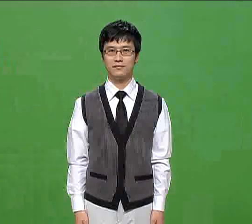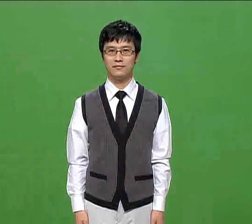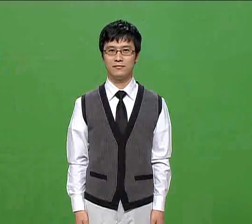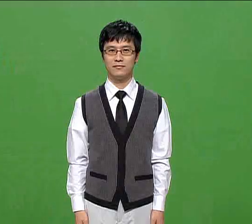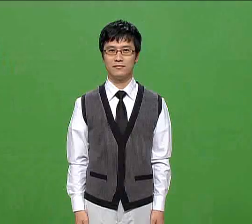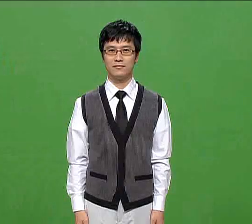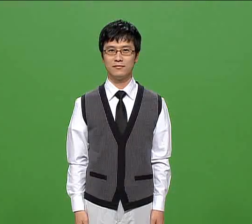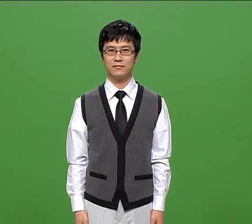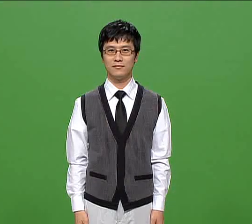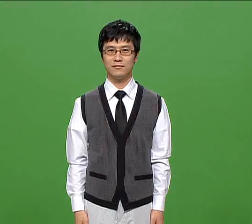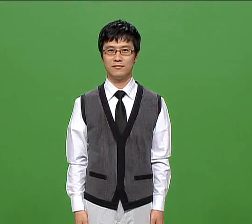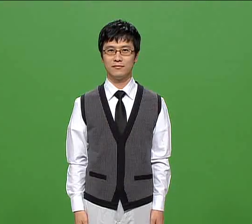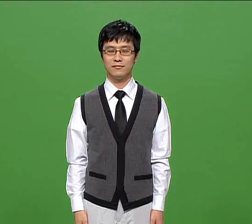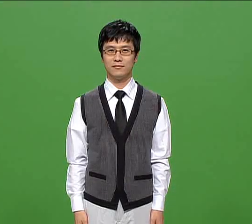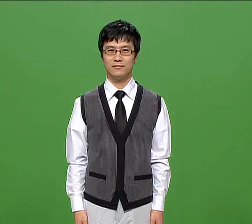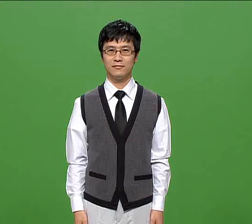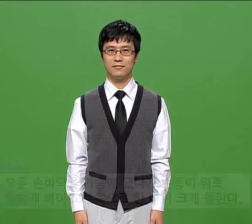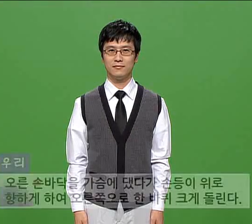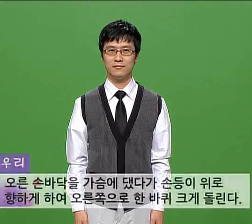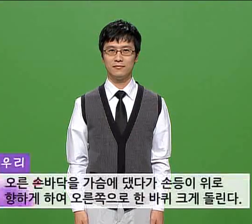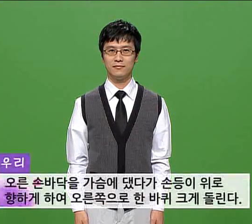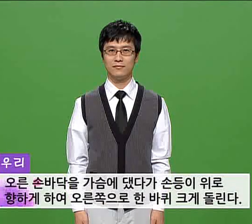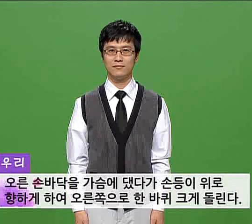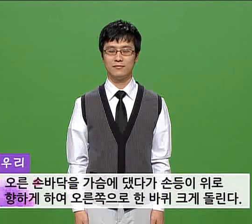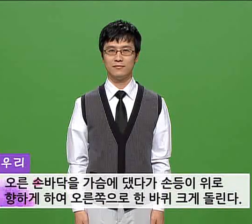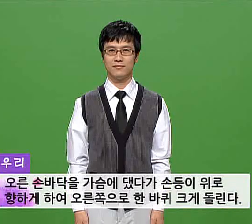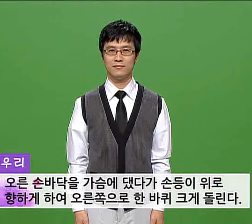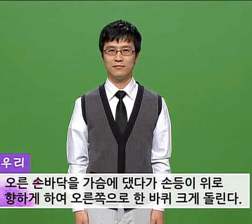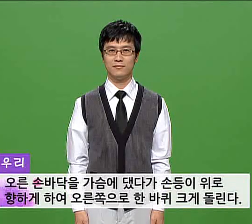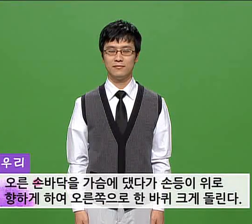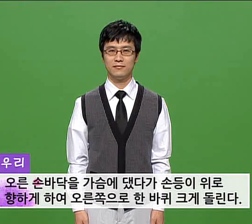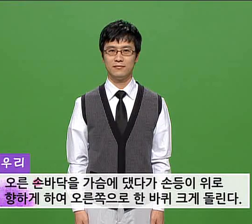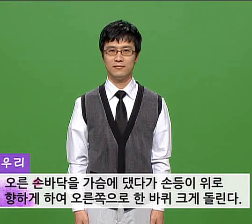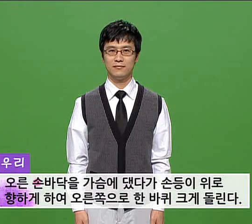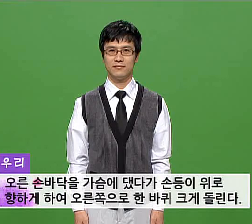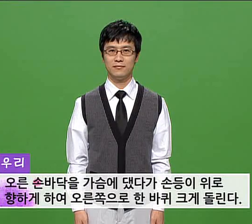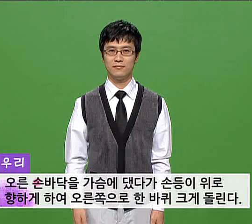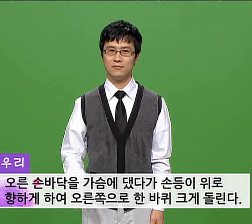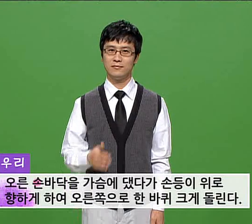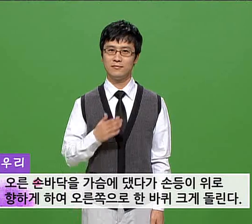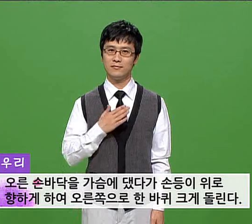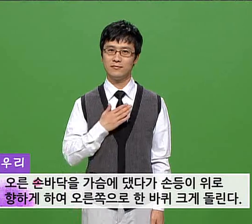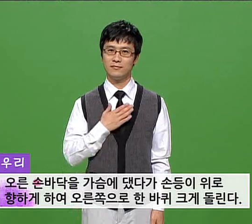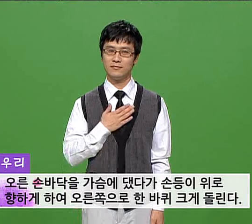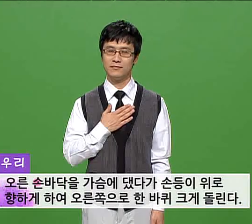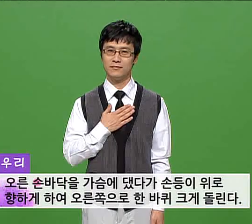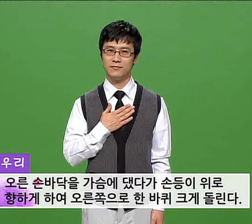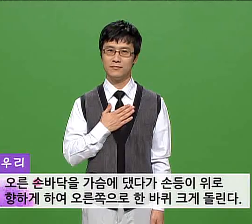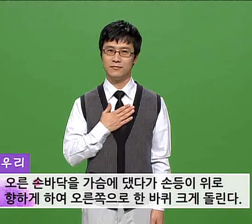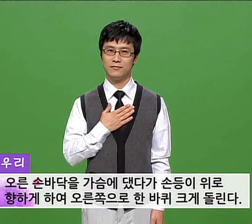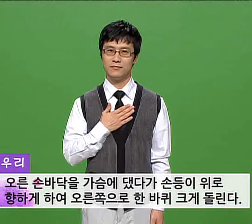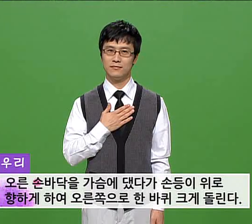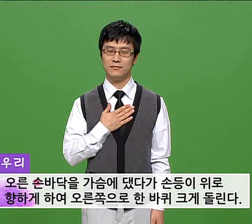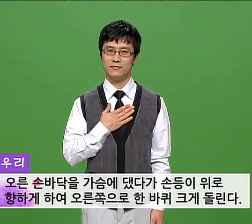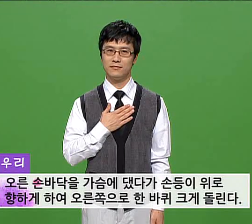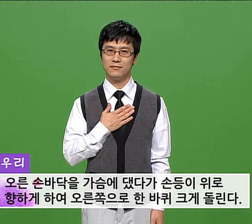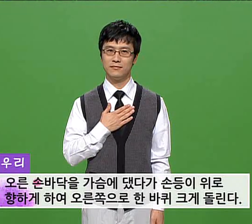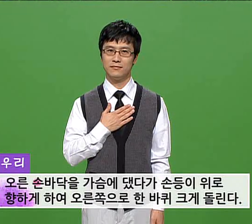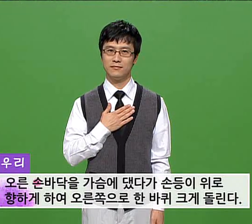우리 오른 손바닥을 가슴에 댔다가 손등이 위로 향하게 하여